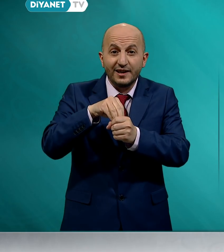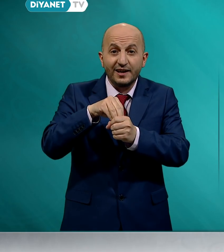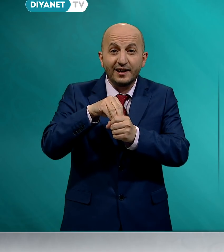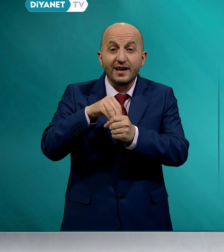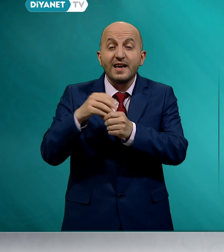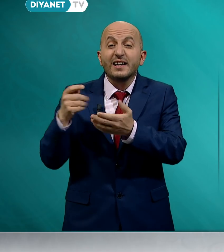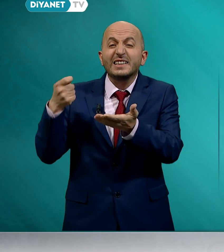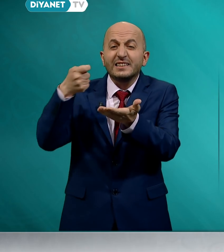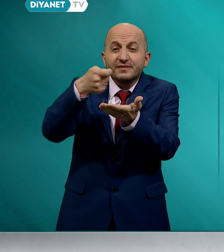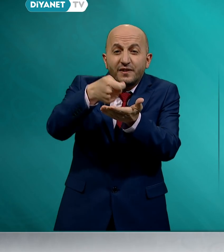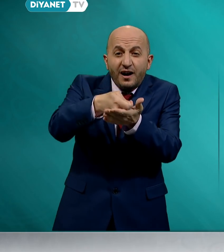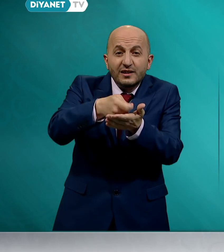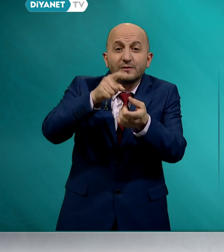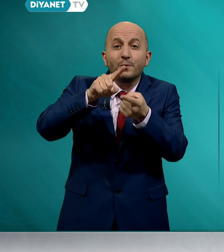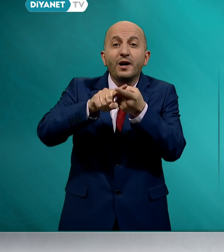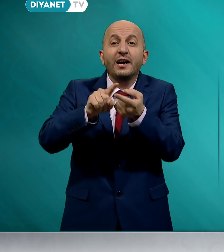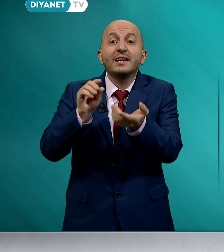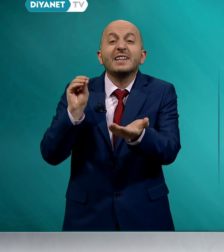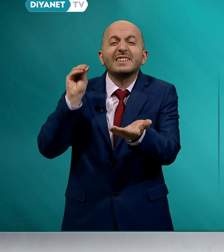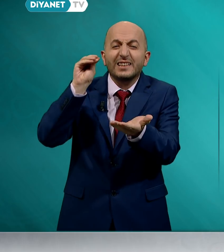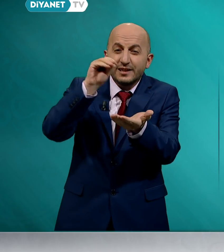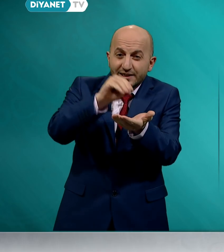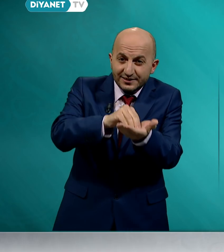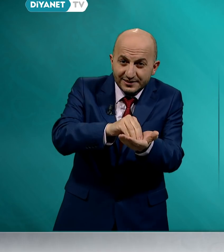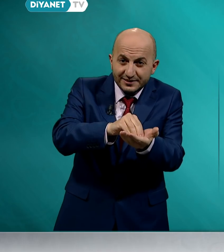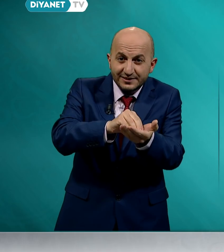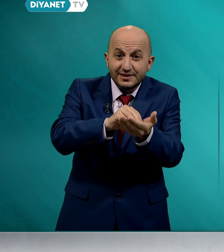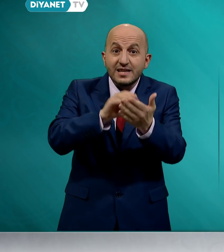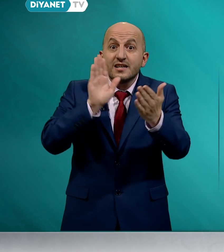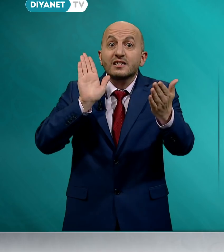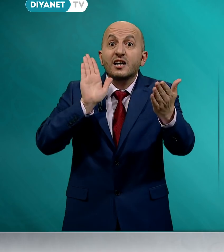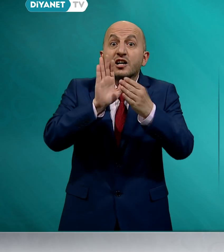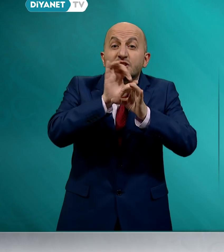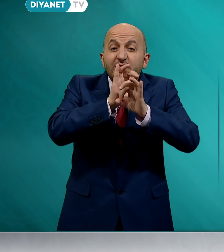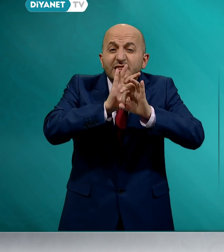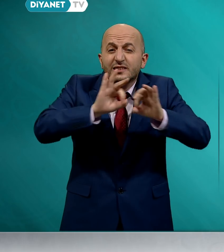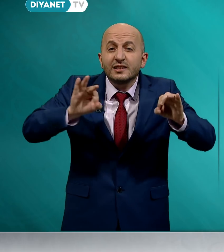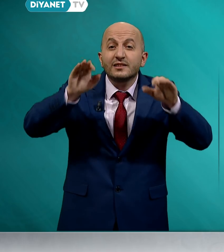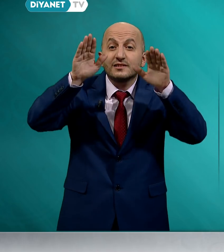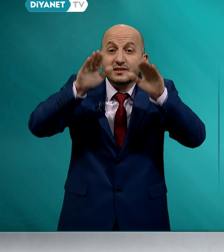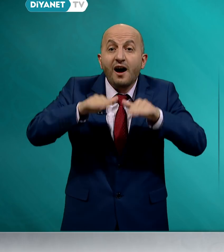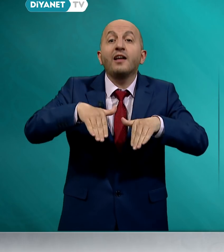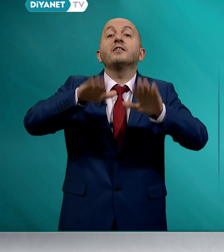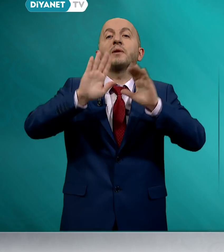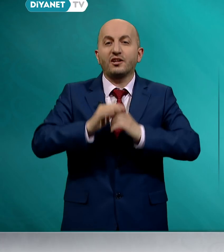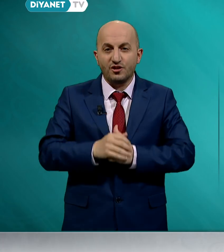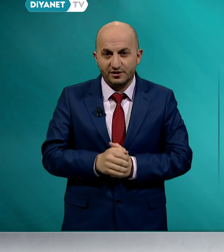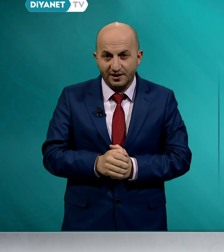infak ve sadakanın karşılıksız kalmayacağına